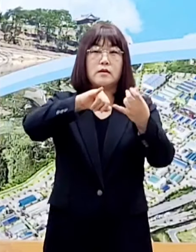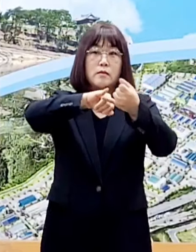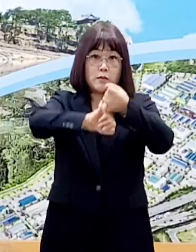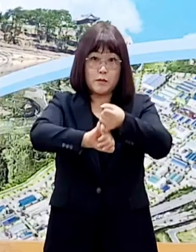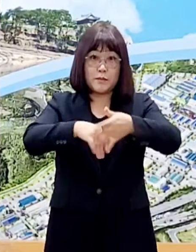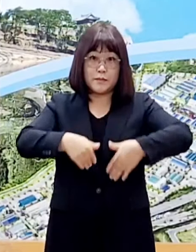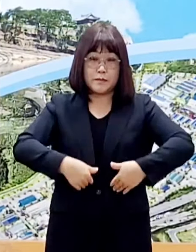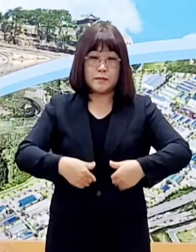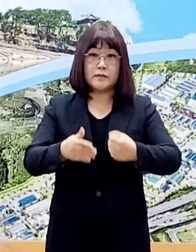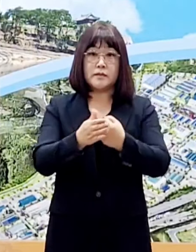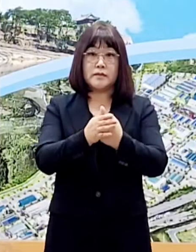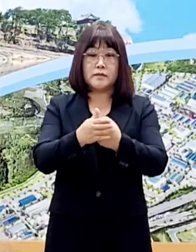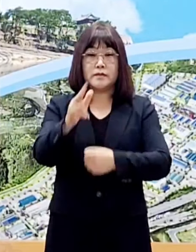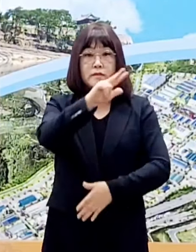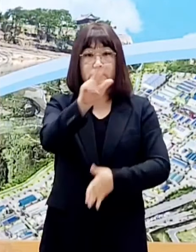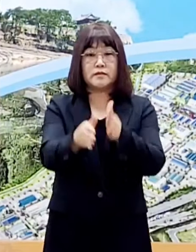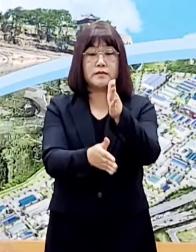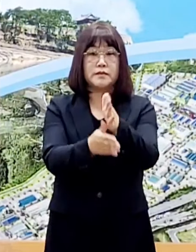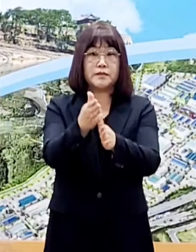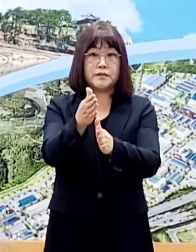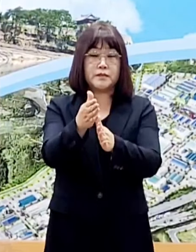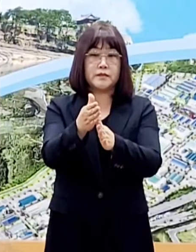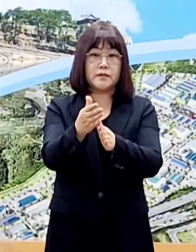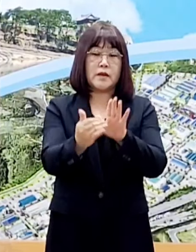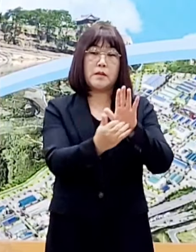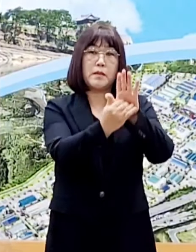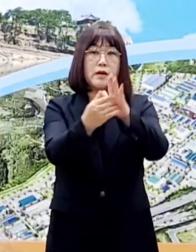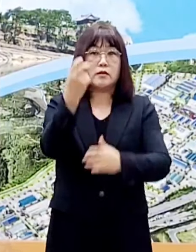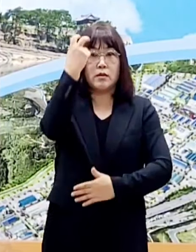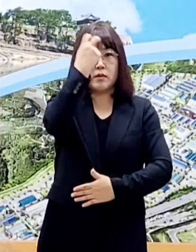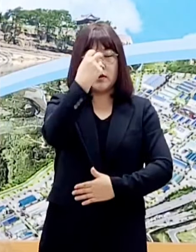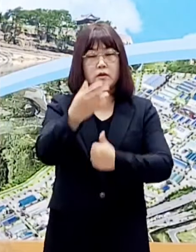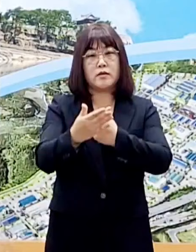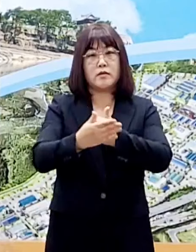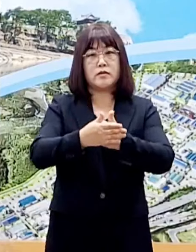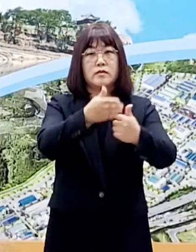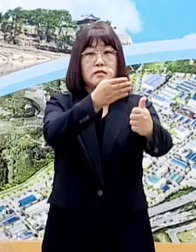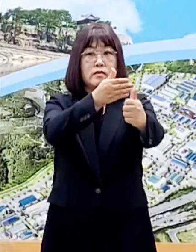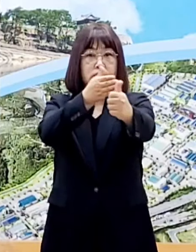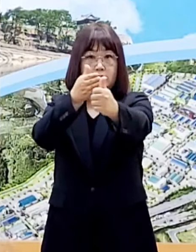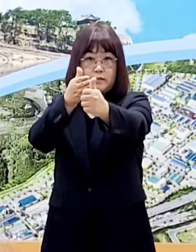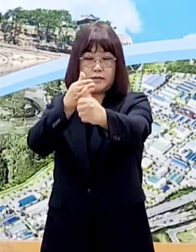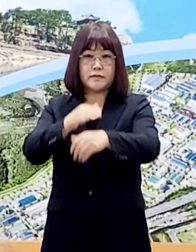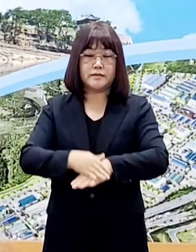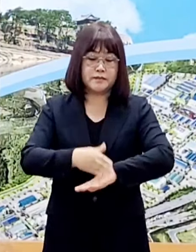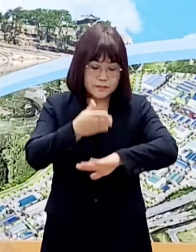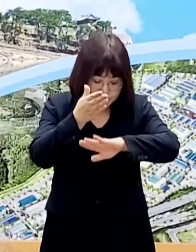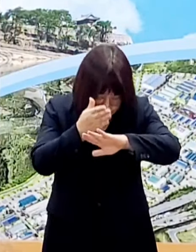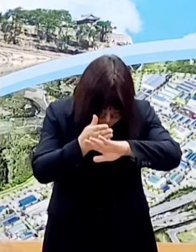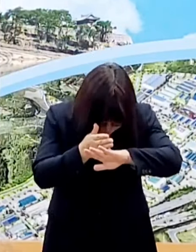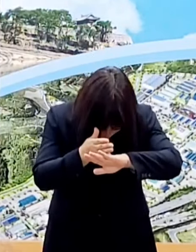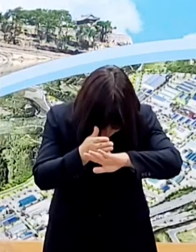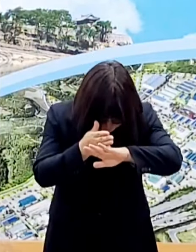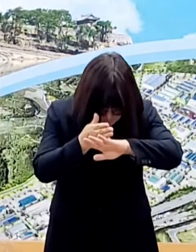필요하므로 우리 시 방역관리에 적극 협조해 주실 것을 당부드립니다. 감사합니다.